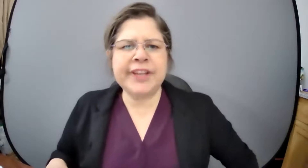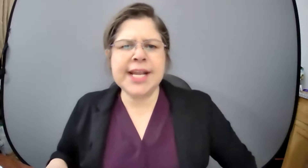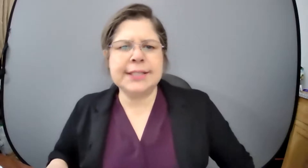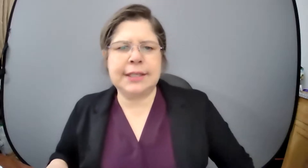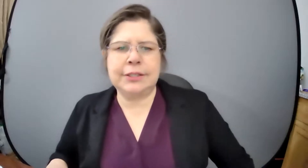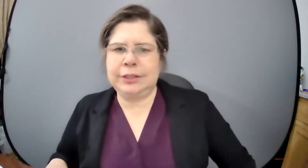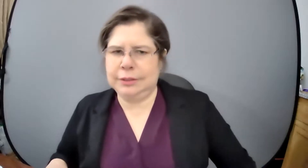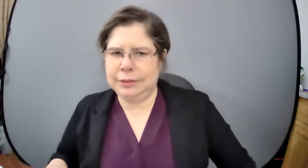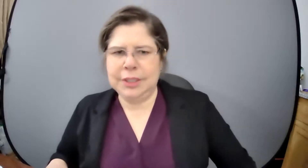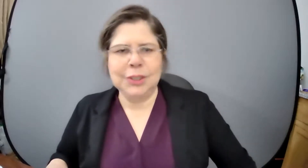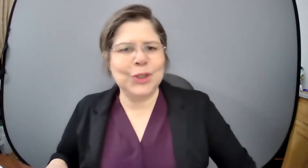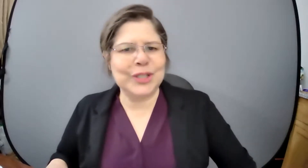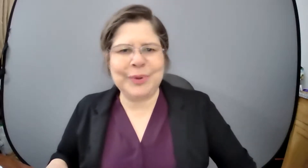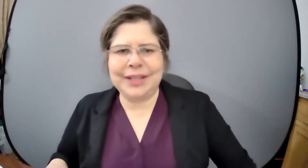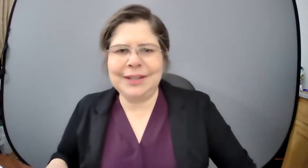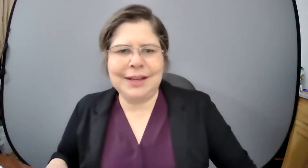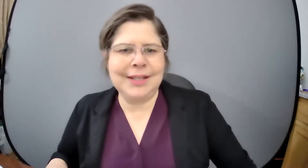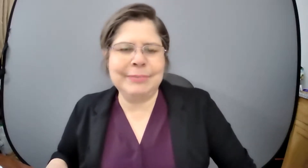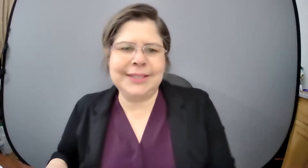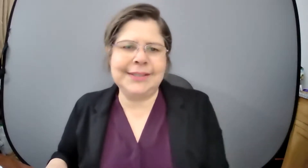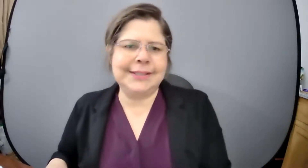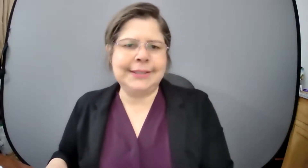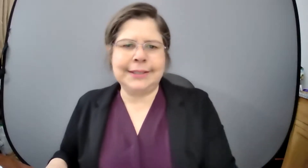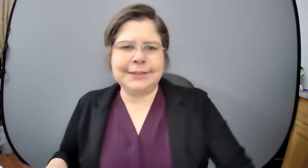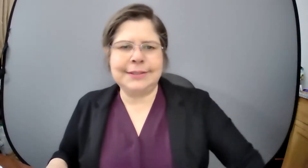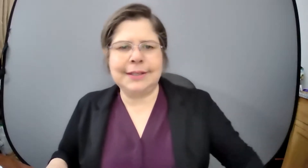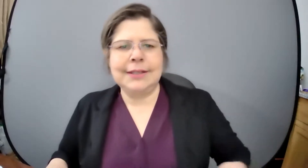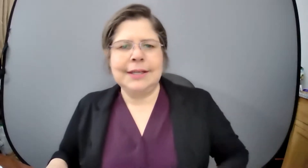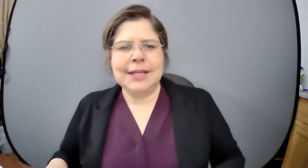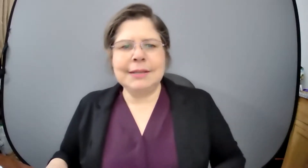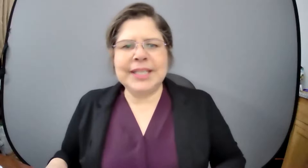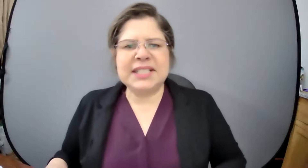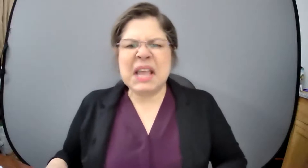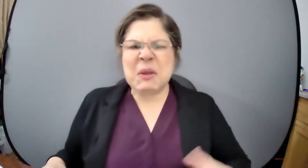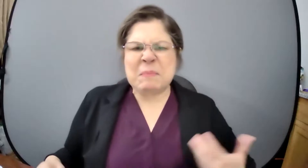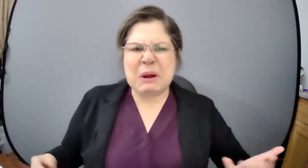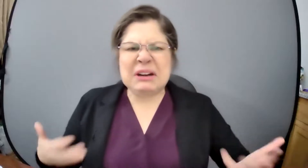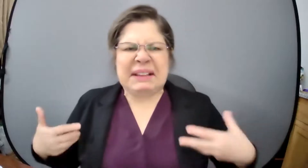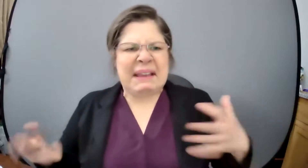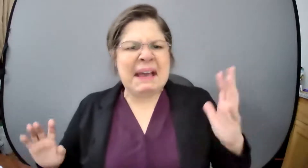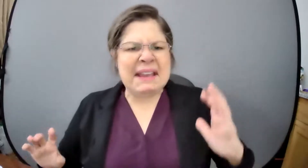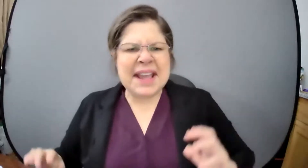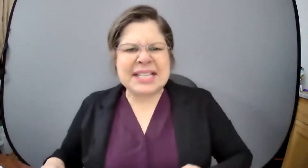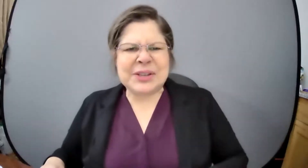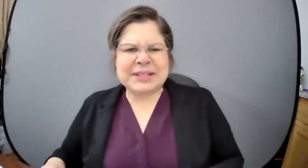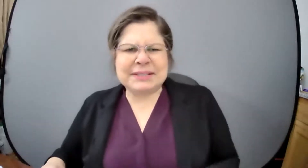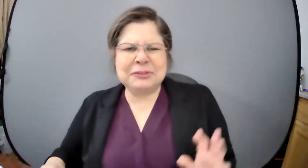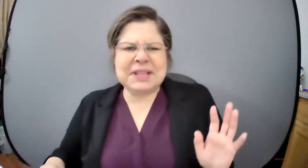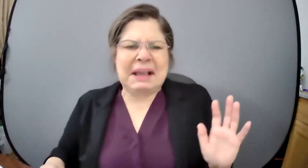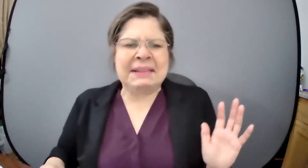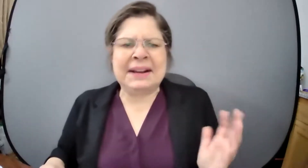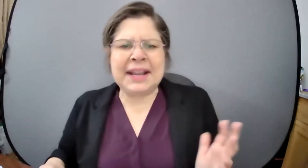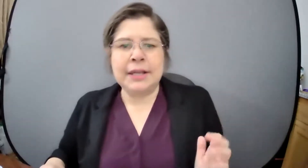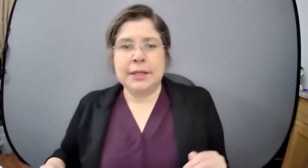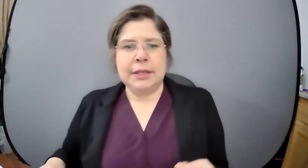tenemos una fiesta yo digo no no se puede hay que mantener distancia y me dice no importa deja eso